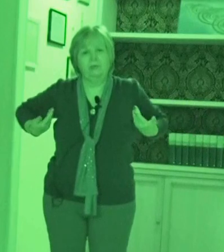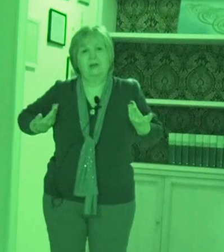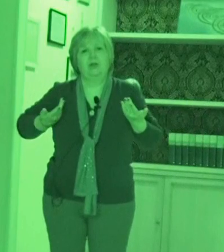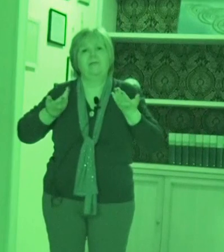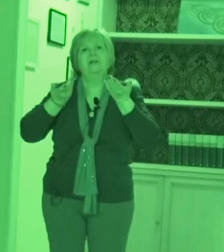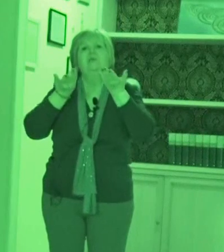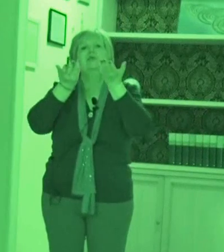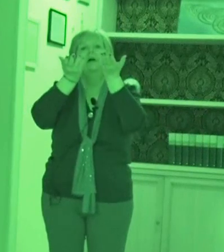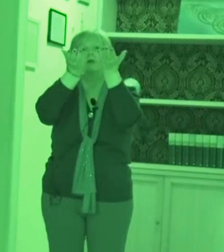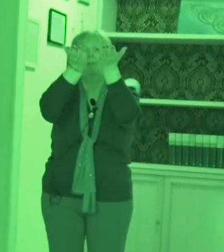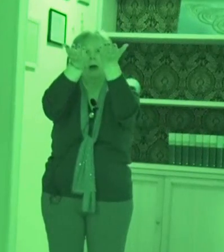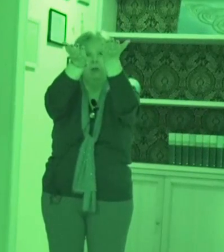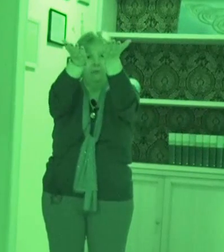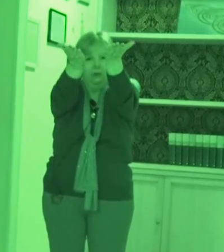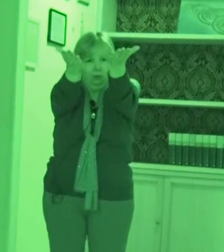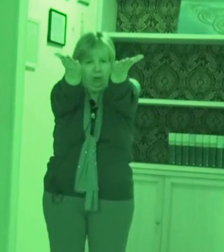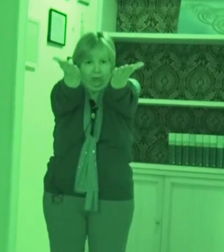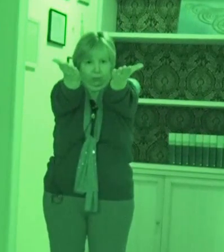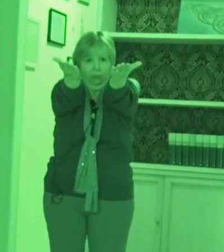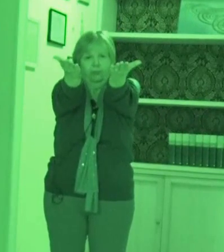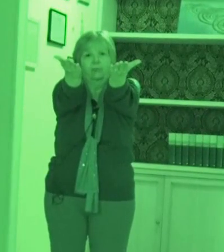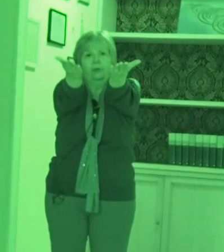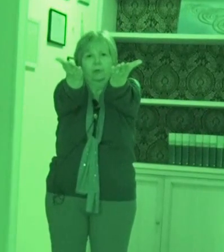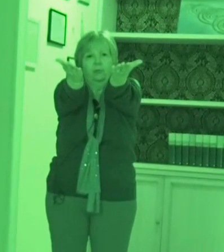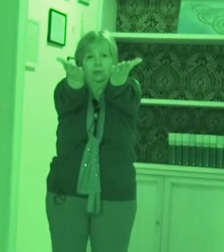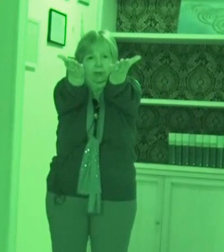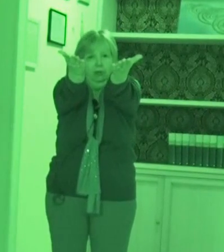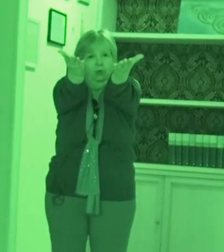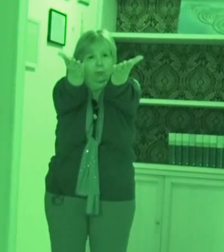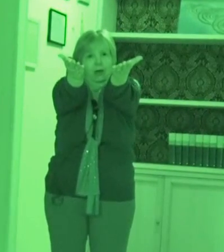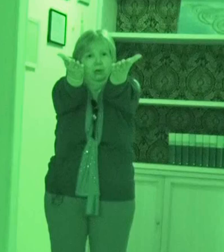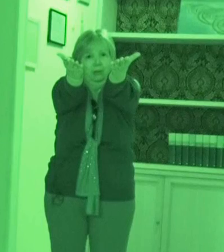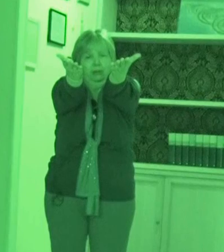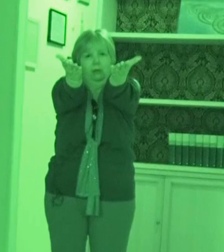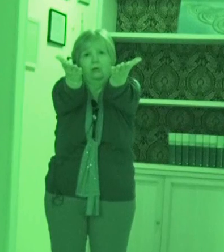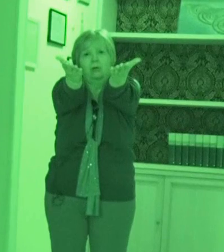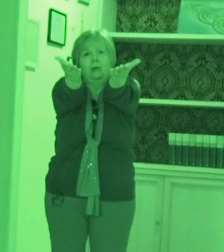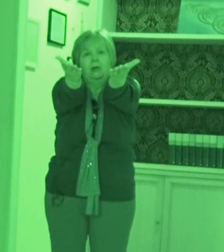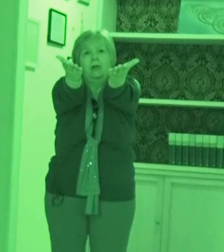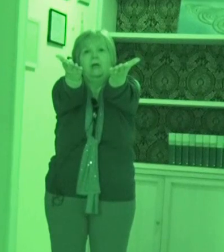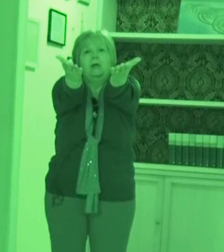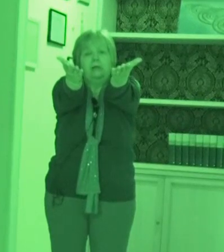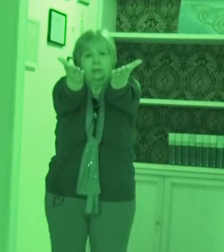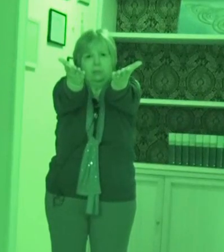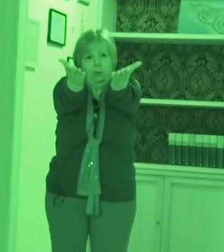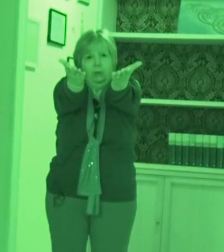braccia in avanti portando le palme verso l'alto. Streccio le braccia, stiro, inspiro